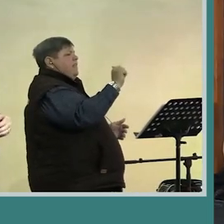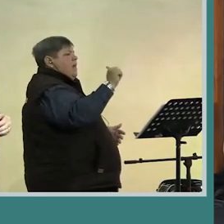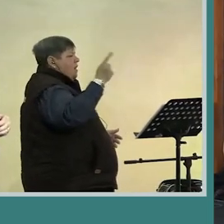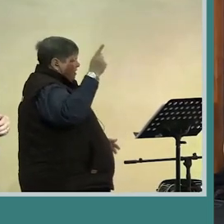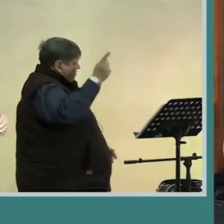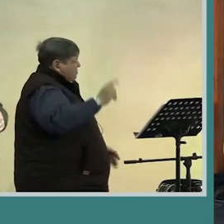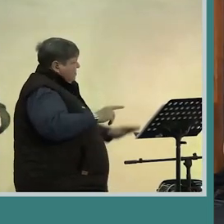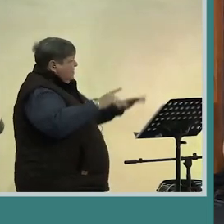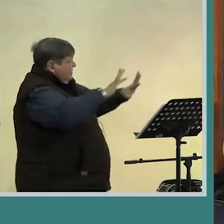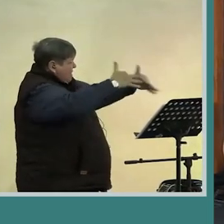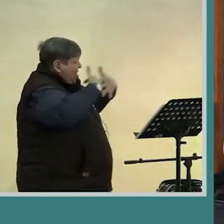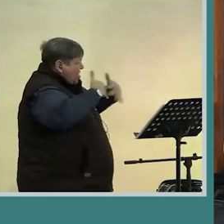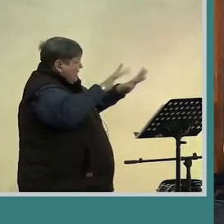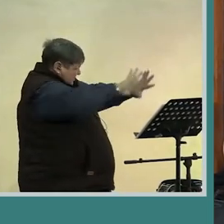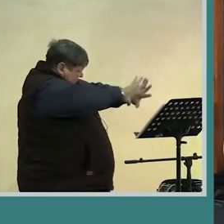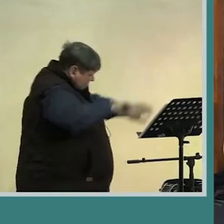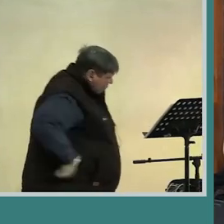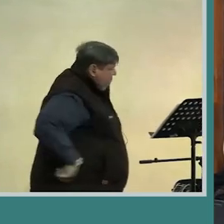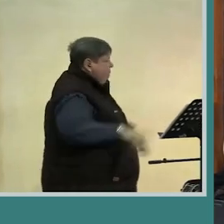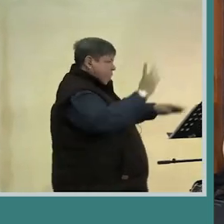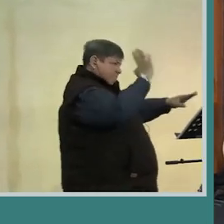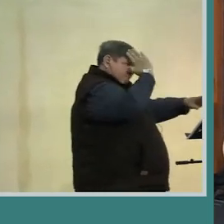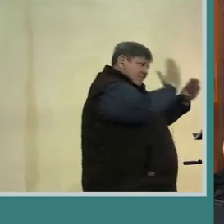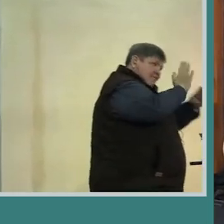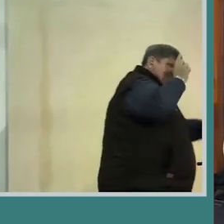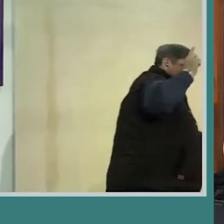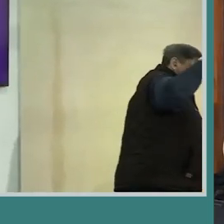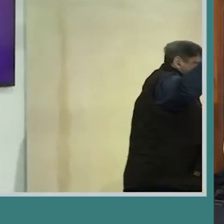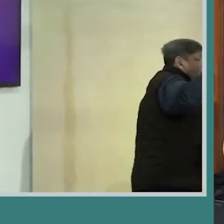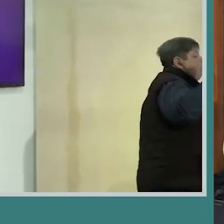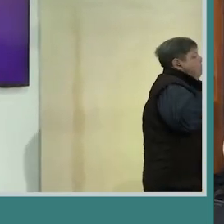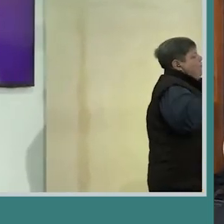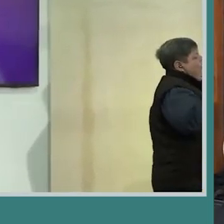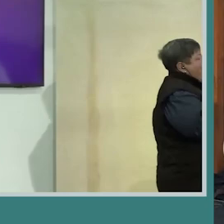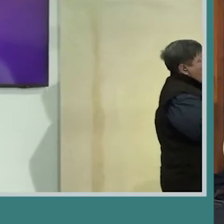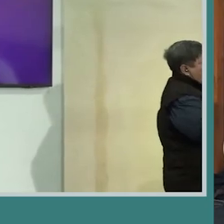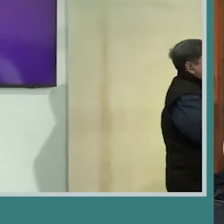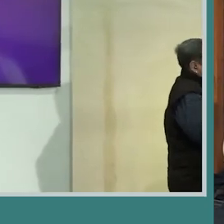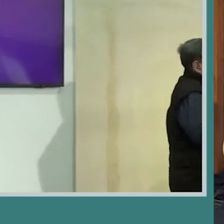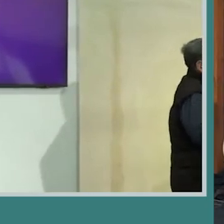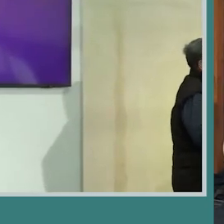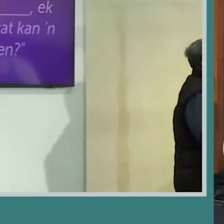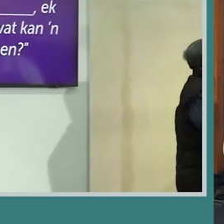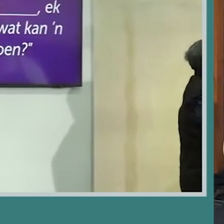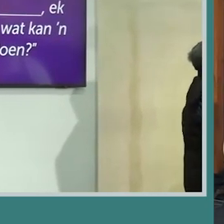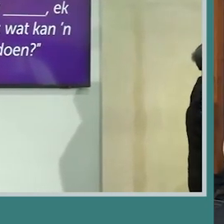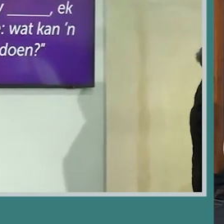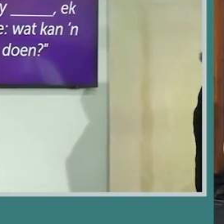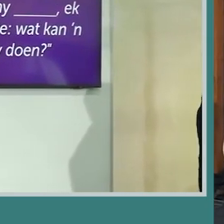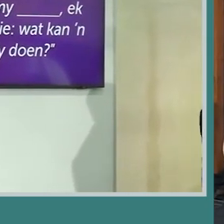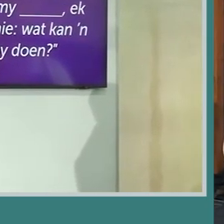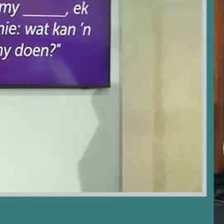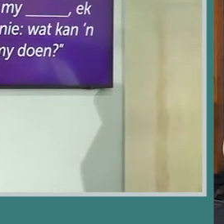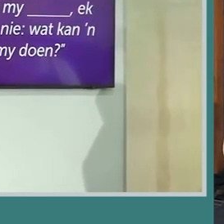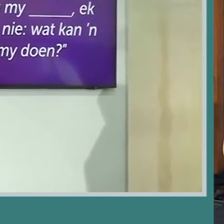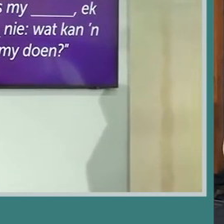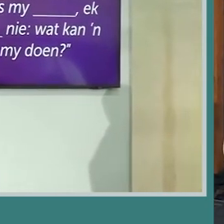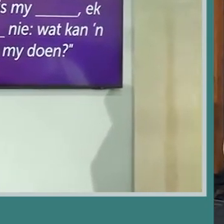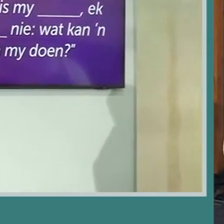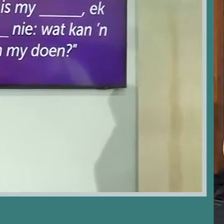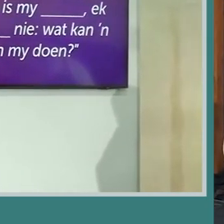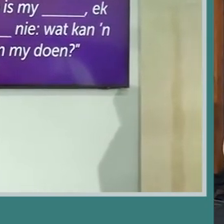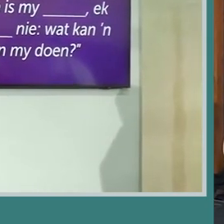vertrouwe in die Heere gesit het en hoe ons dit ook kan doen miskien voordat ons verder kyk na heeft en wil ek duik net die Breus 13 vers 5 en 6 deel en jy kan